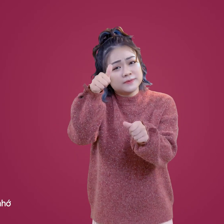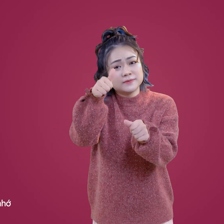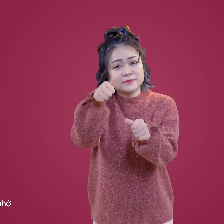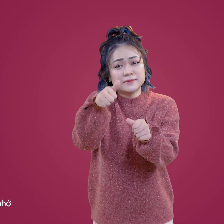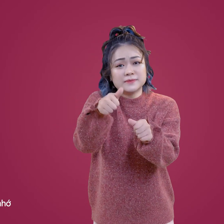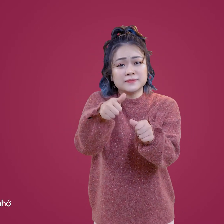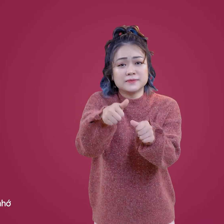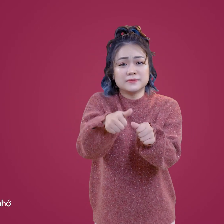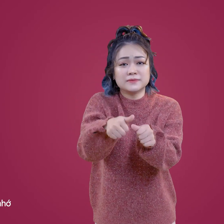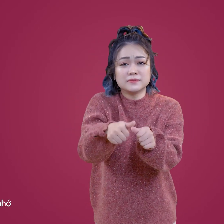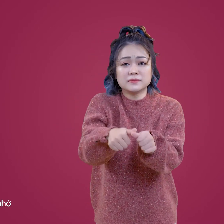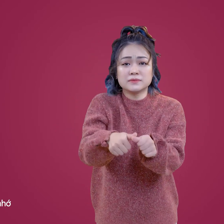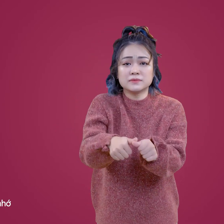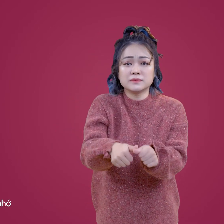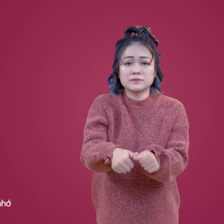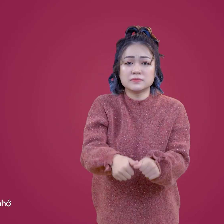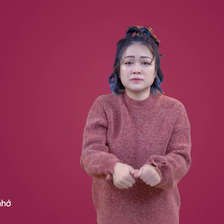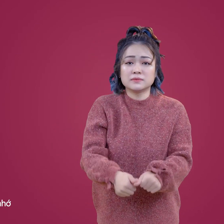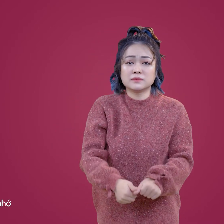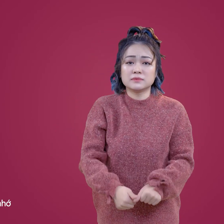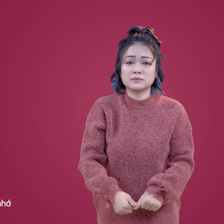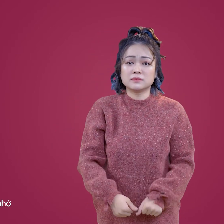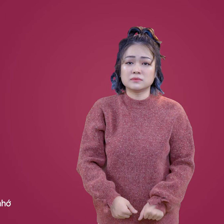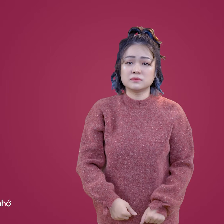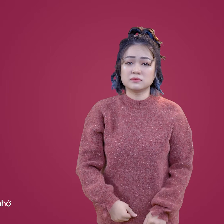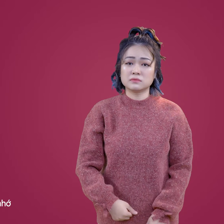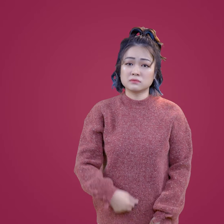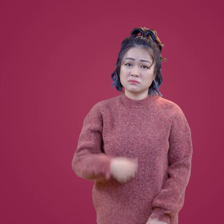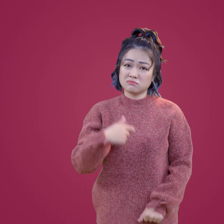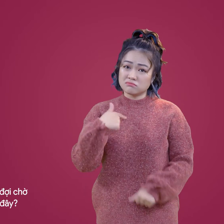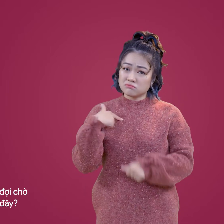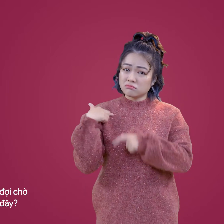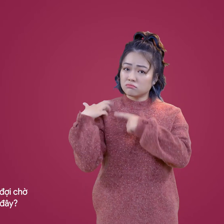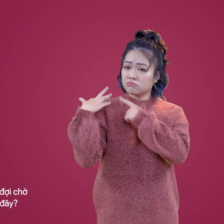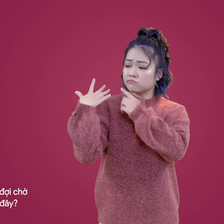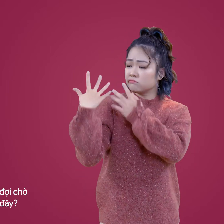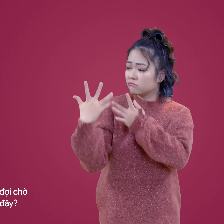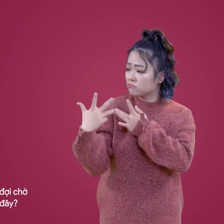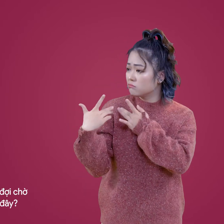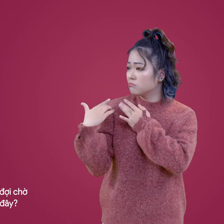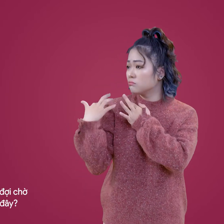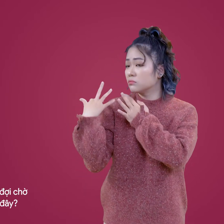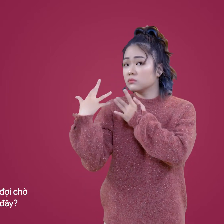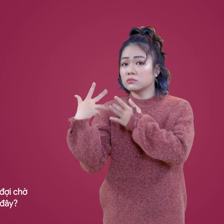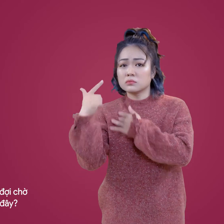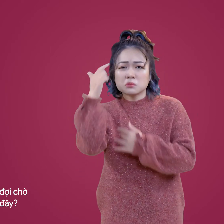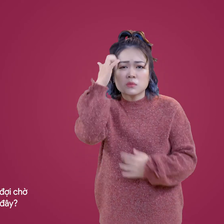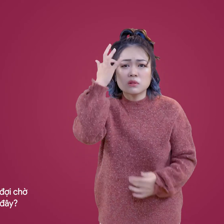보고싶다 보고싶다 보고싶다 얼마나 기다려야